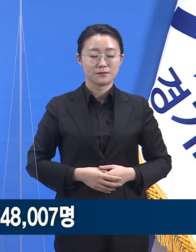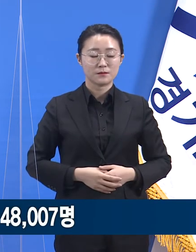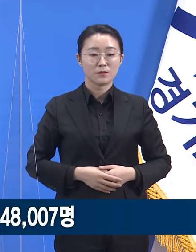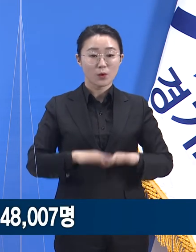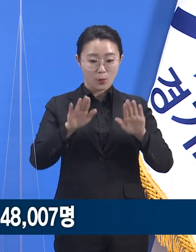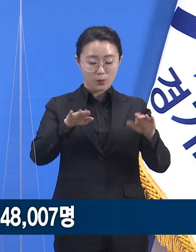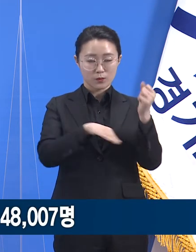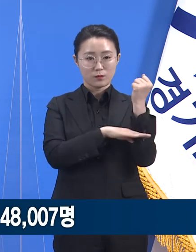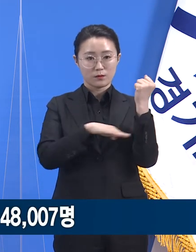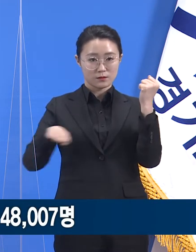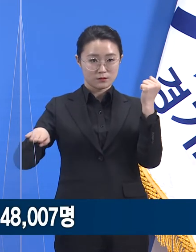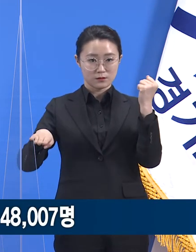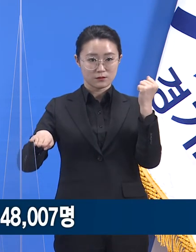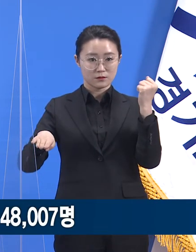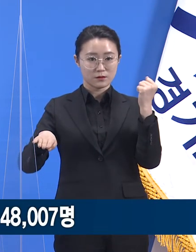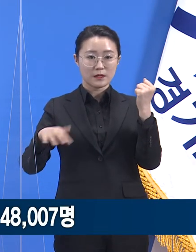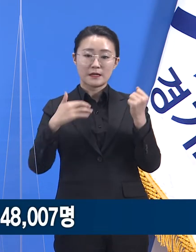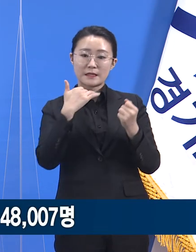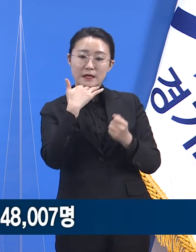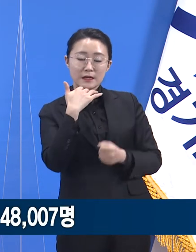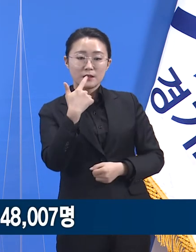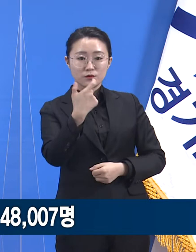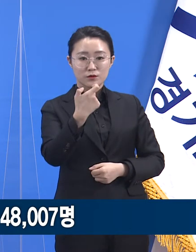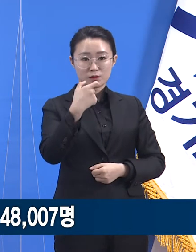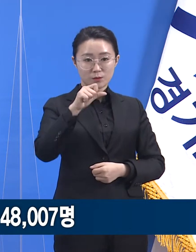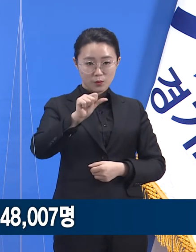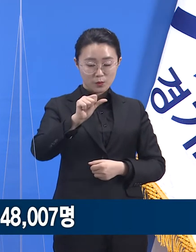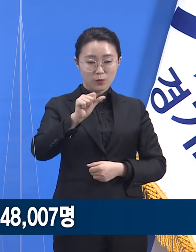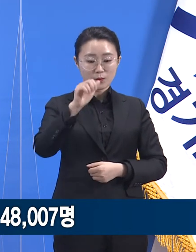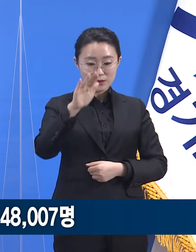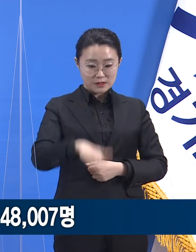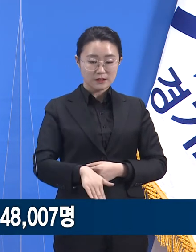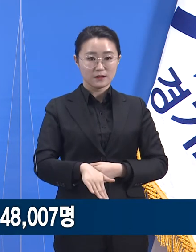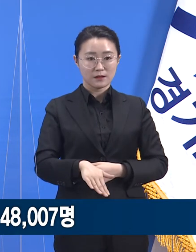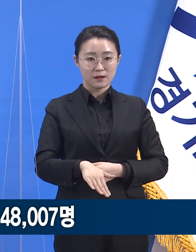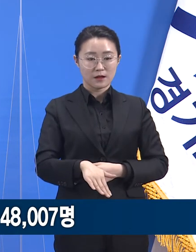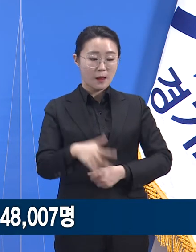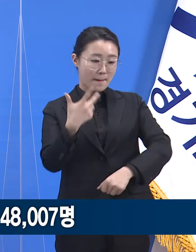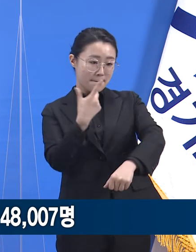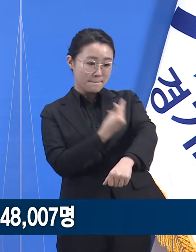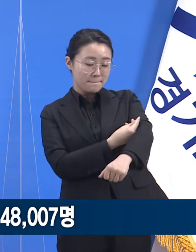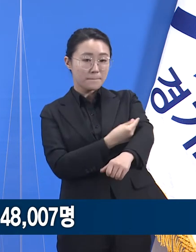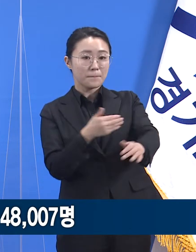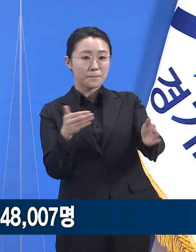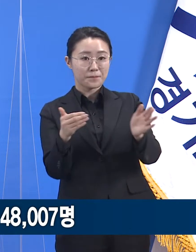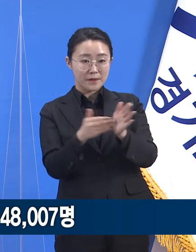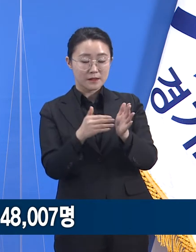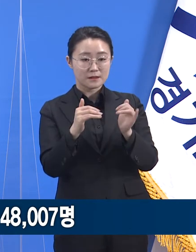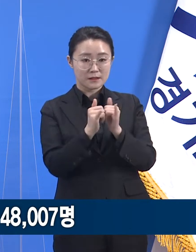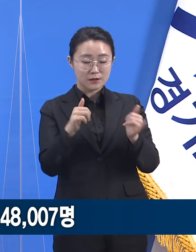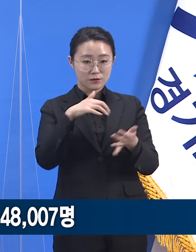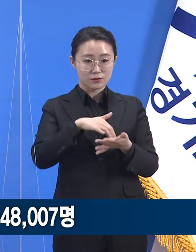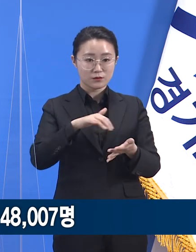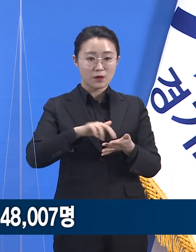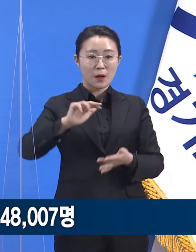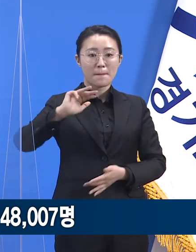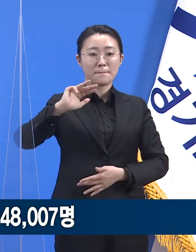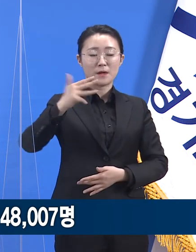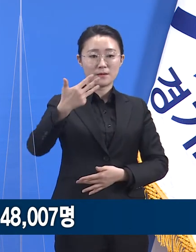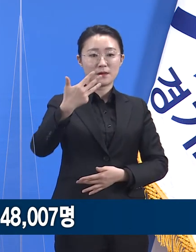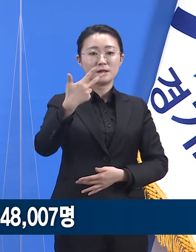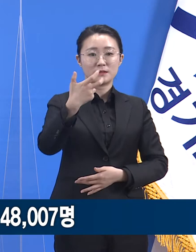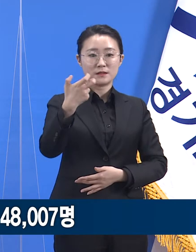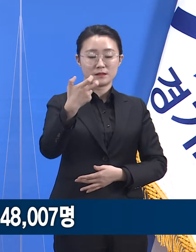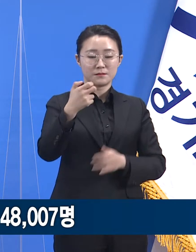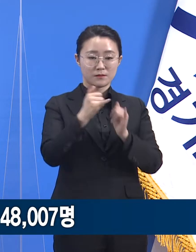경기도 65세 미만 예방접종자 수는 879명이 증가한 총 14만